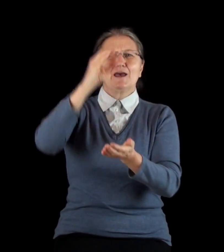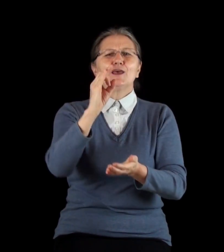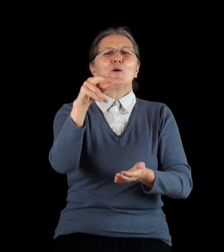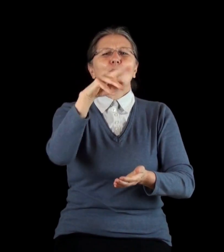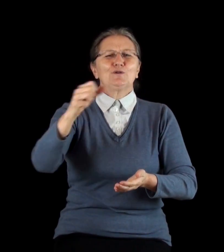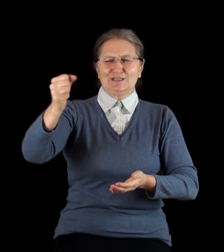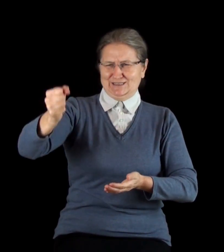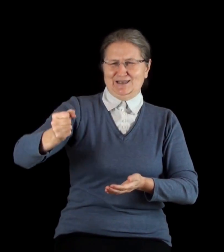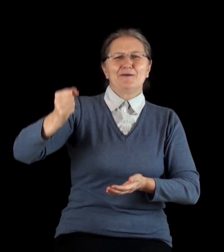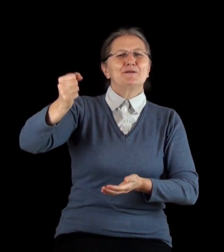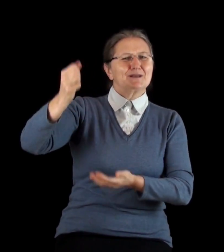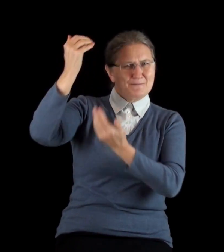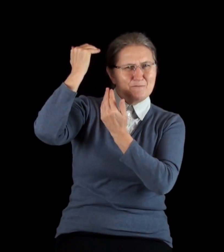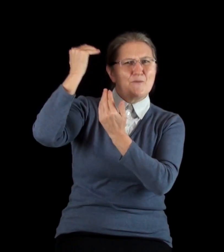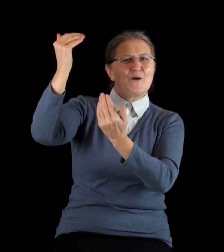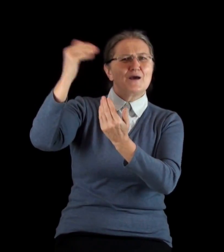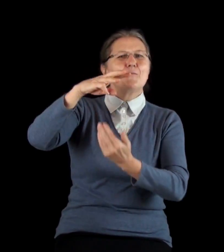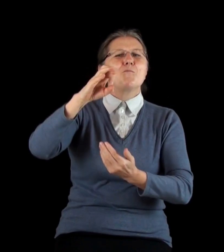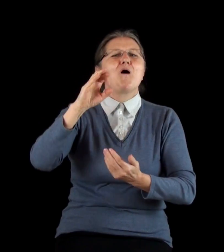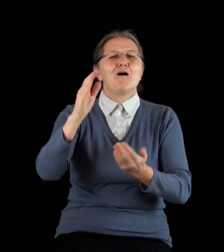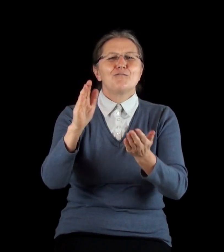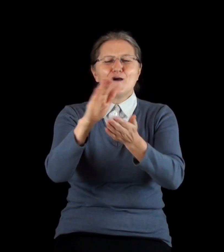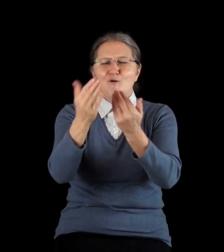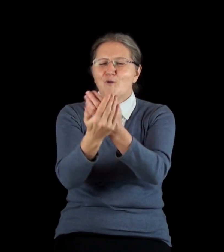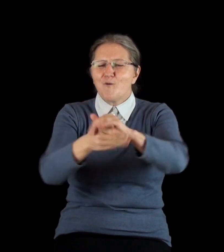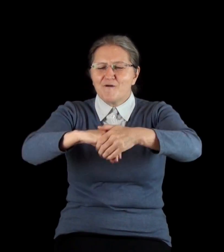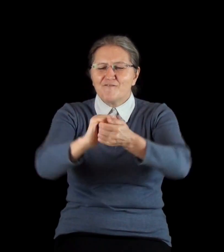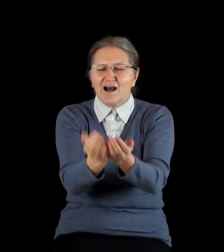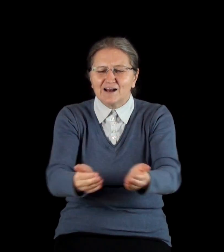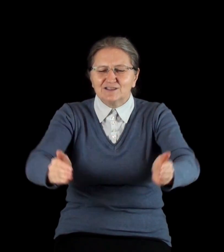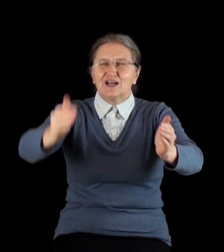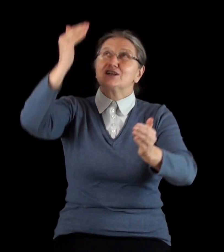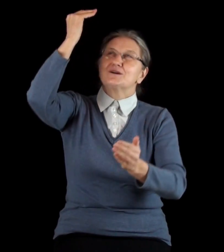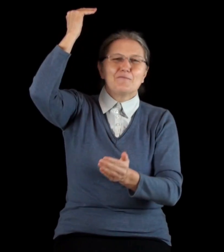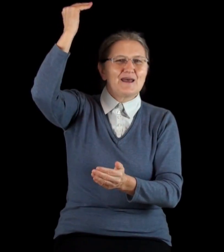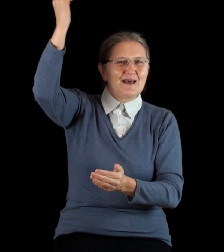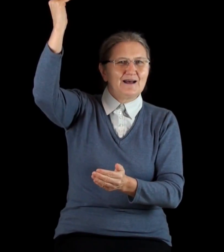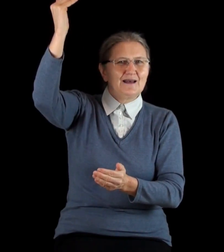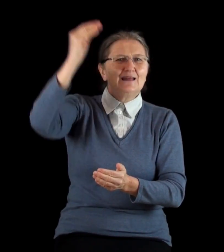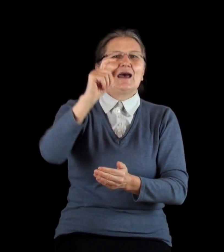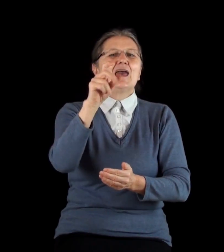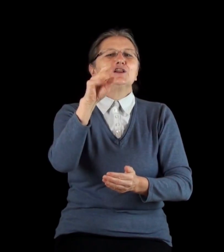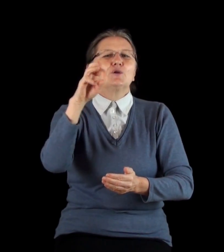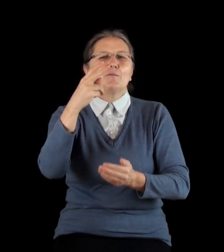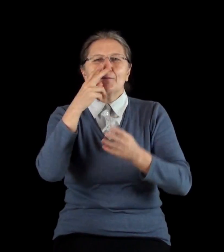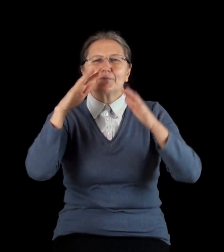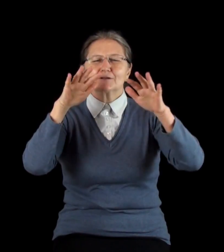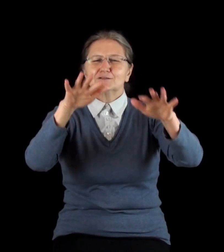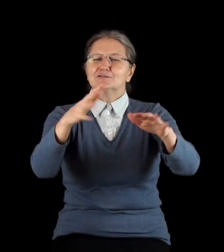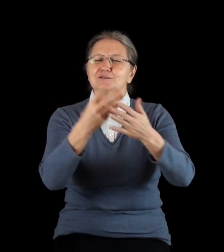скипетр мой, Мааф умывальная чаша моя, на Эдома простру сапог мой,